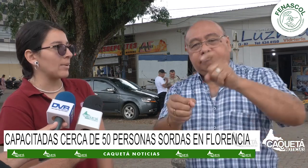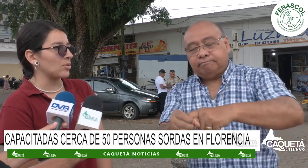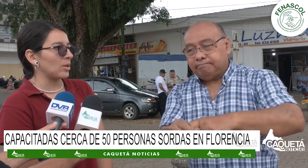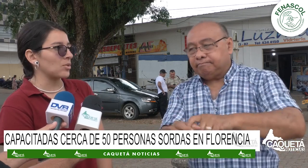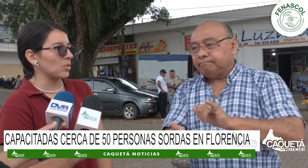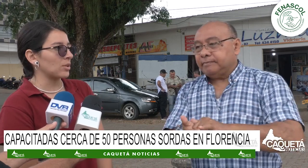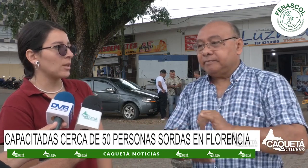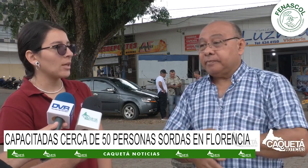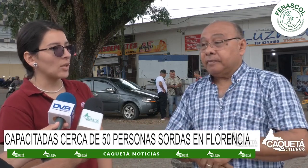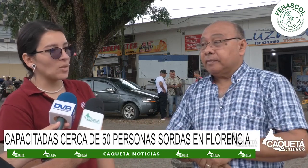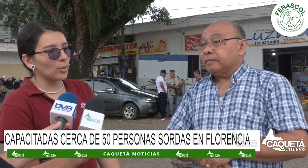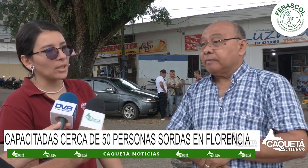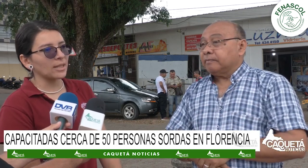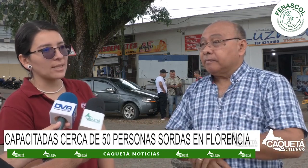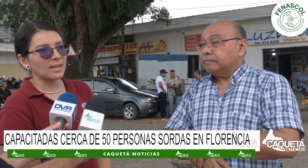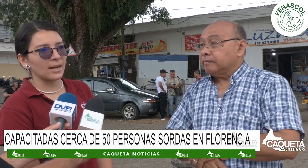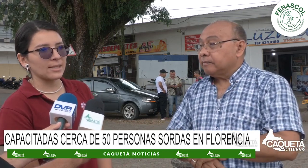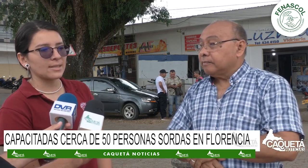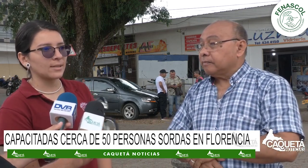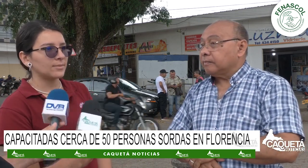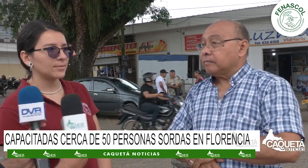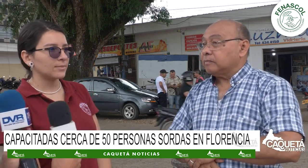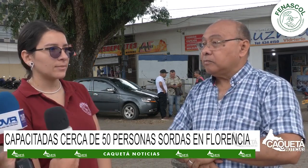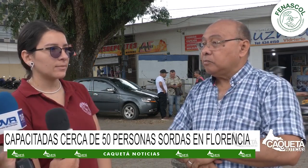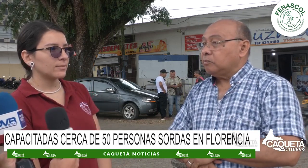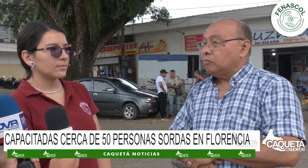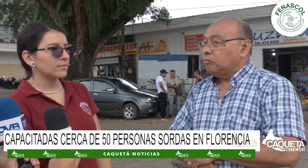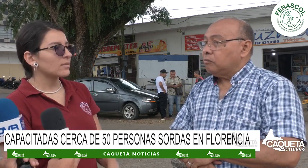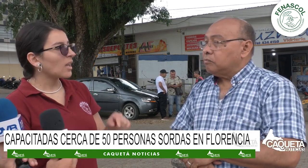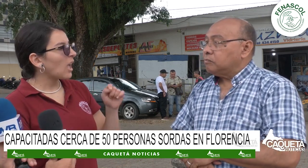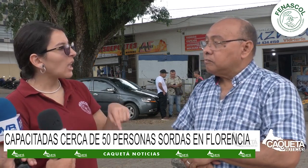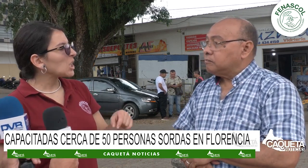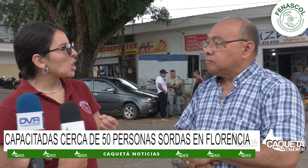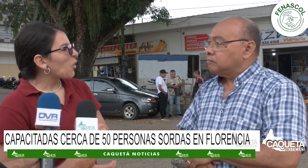persona sorda. Es importante que se registre. Aquí en Florencia, ¿cuántas personas fueron capacitadas?